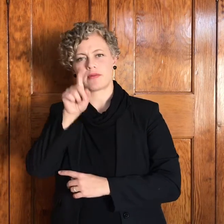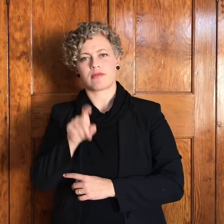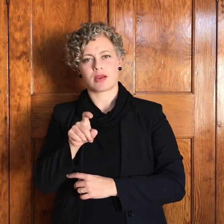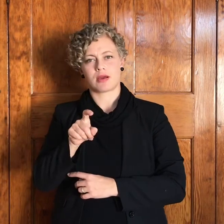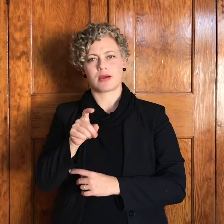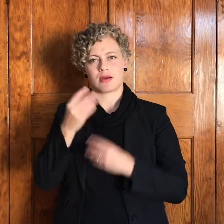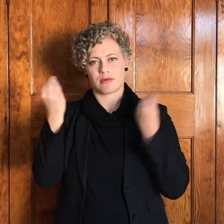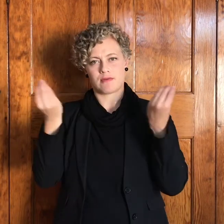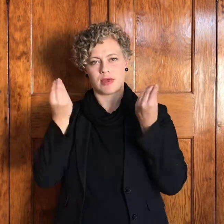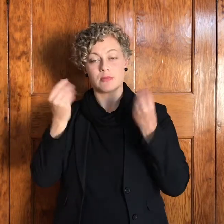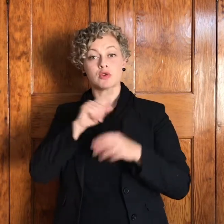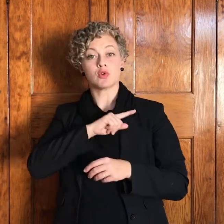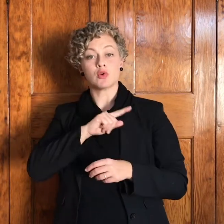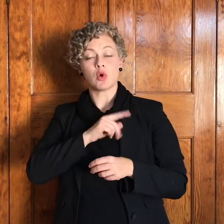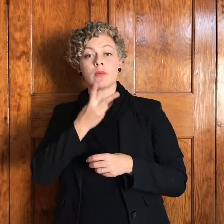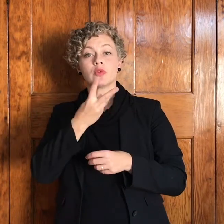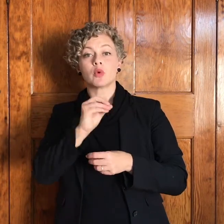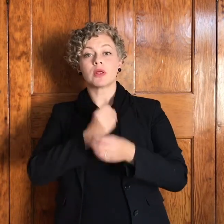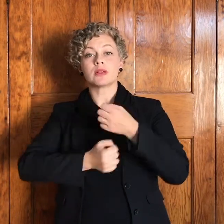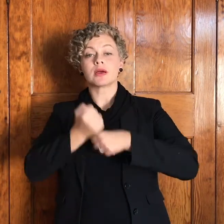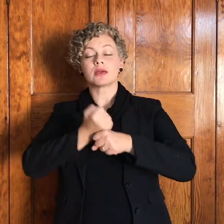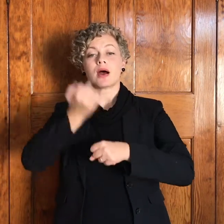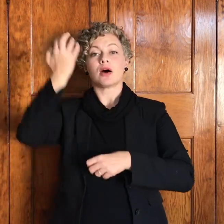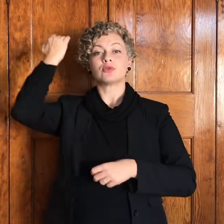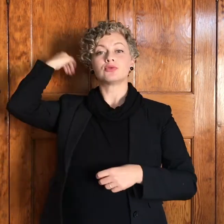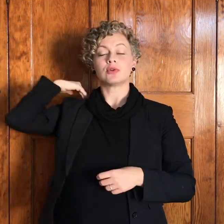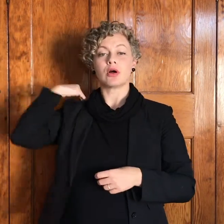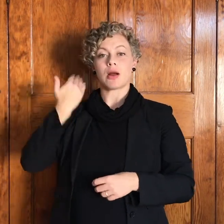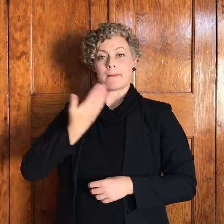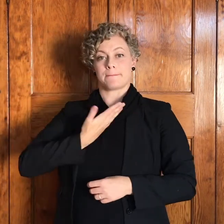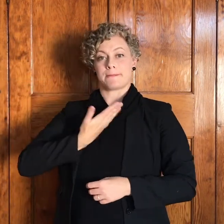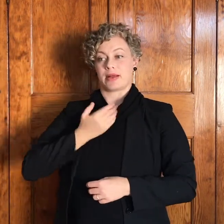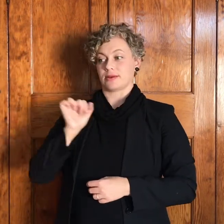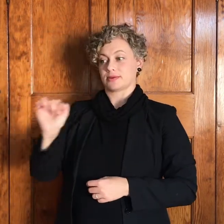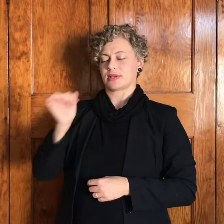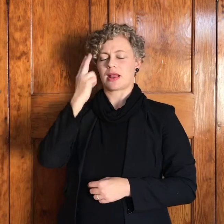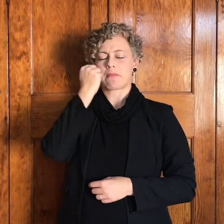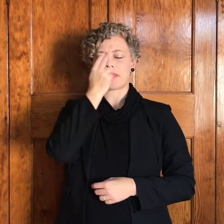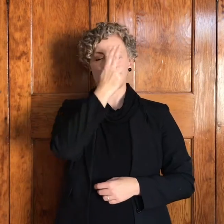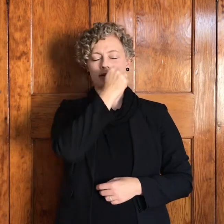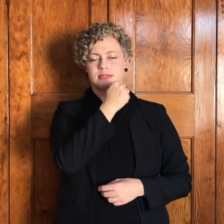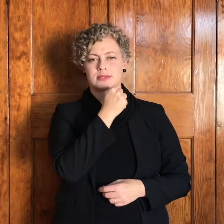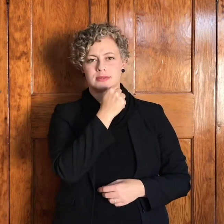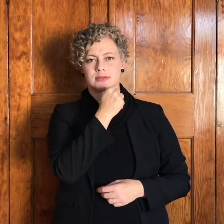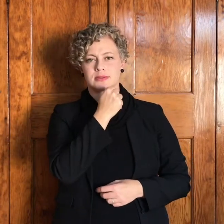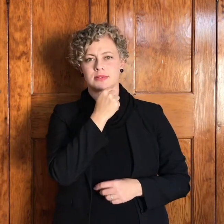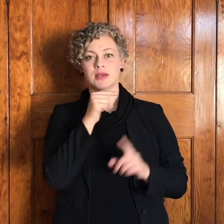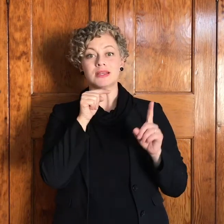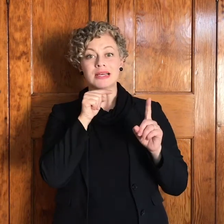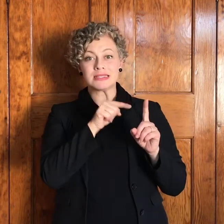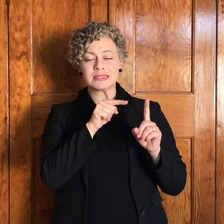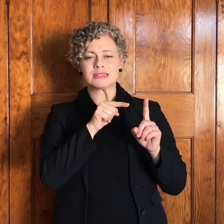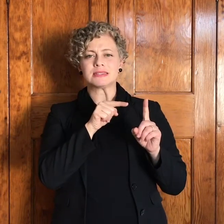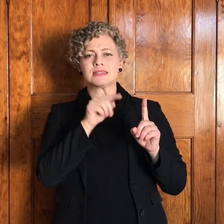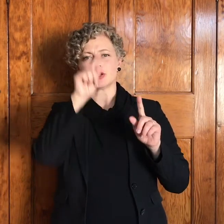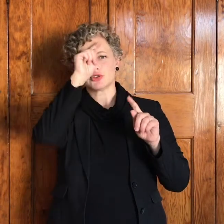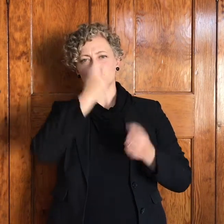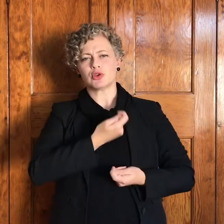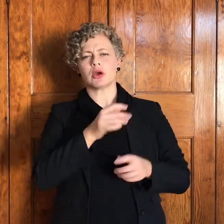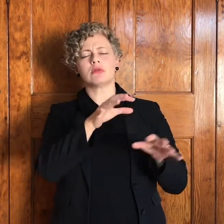terug het sy ou blinde pa vir hom gevra wie is jy my sê wat is jou naam en toe